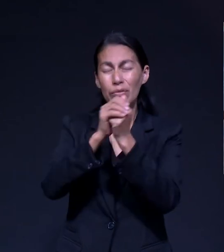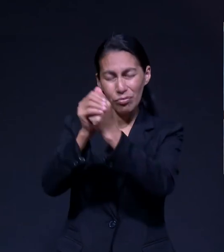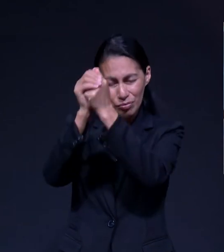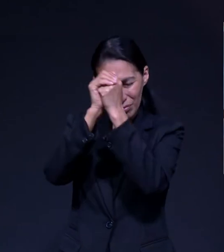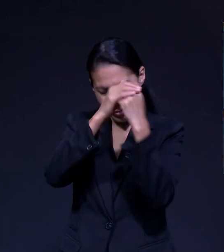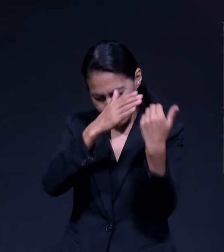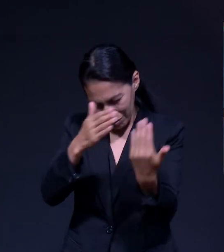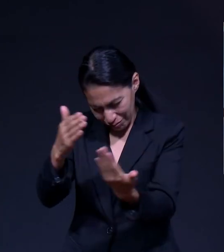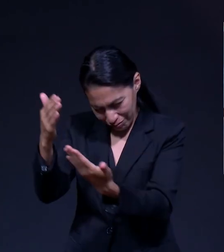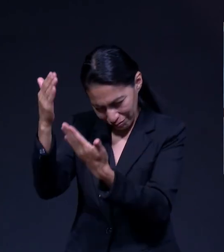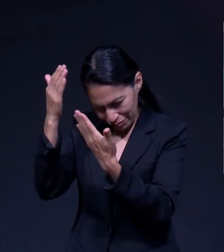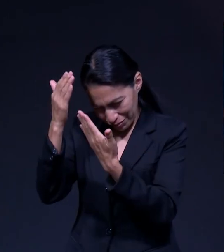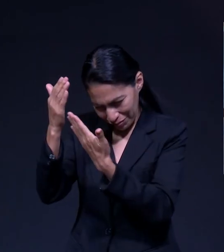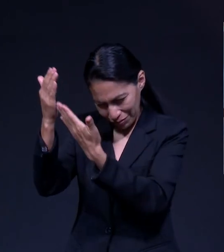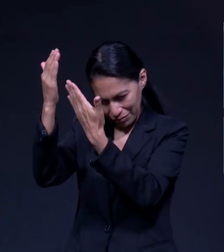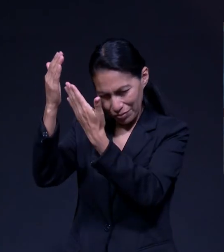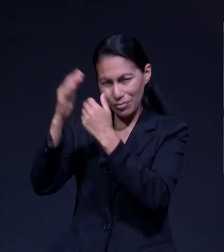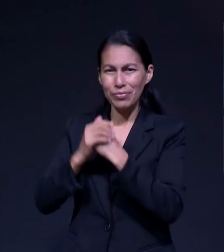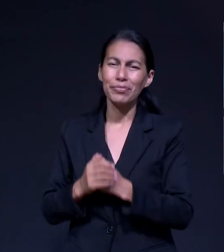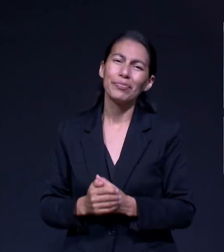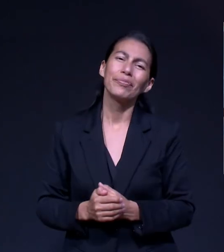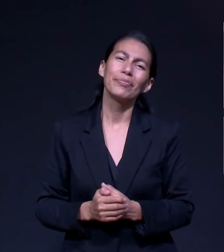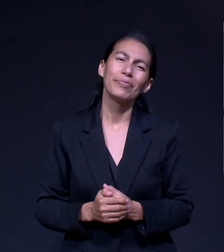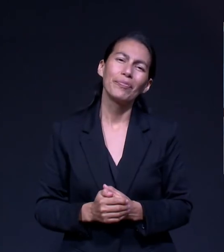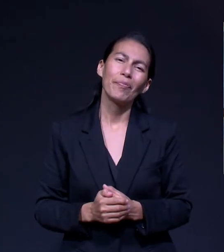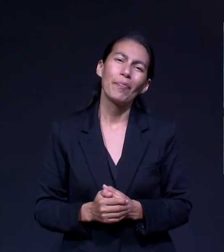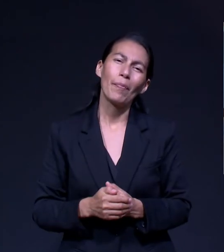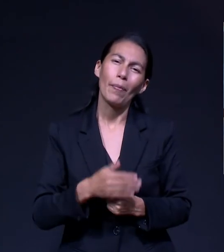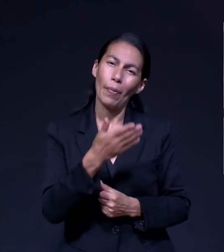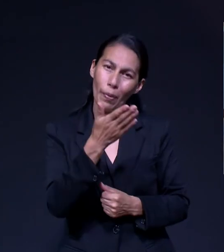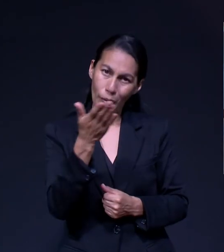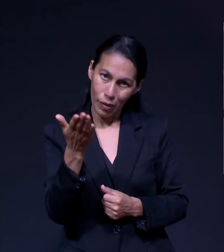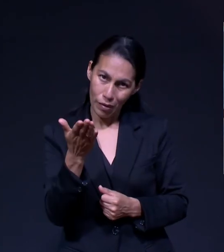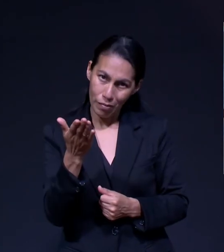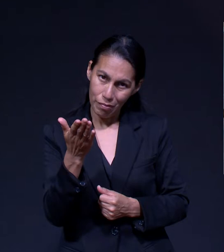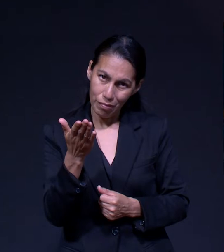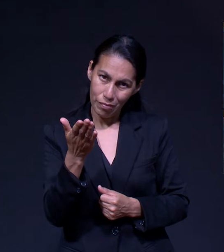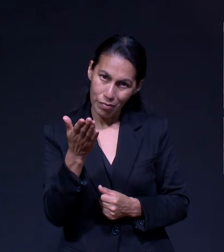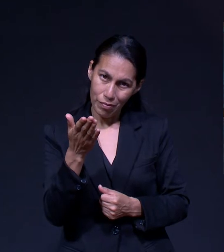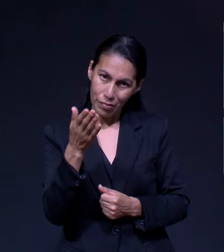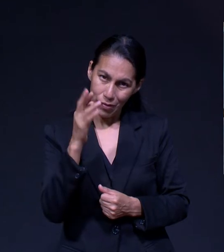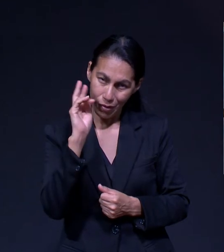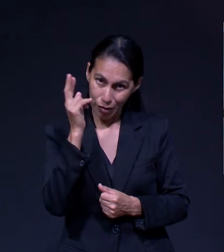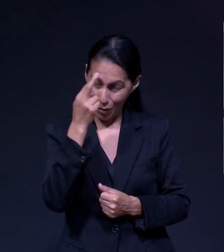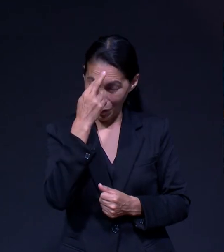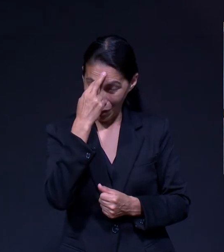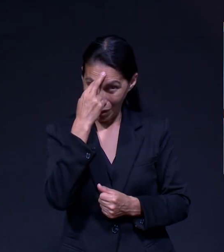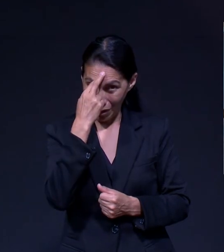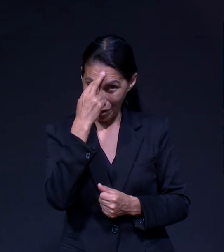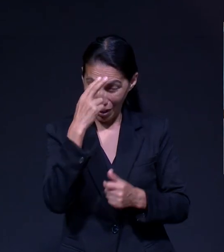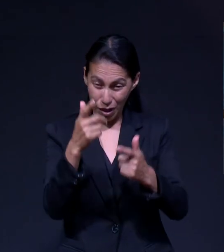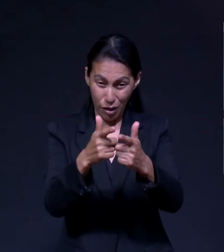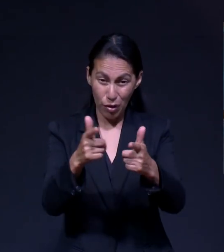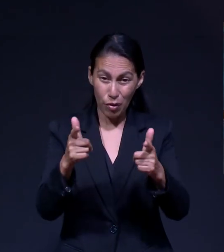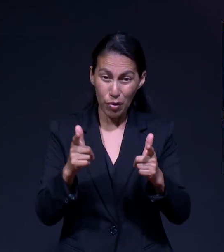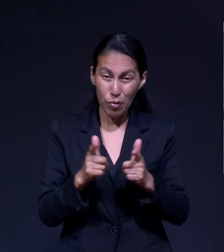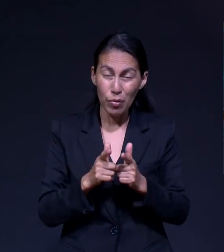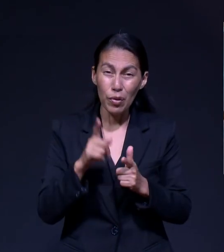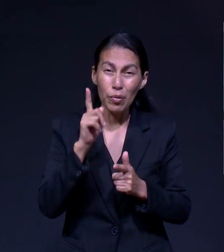Foro Que es posible Así que No te olvides Hay un grupo De preciosas Damas